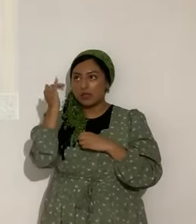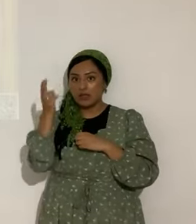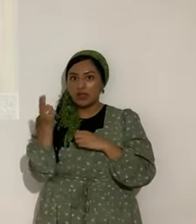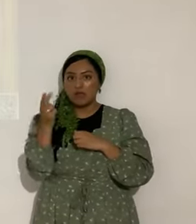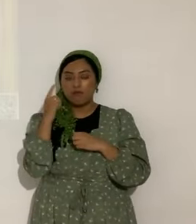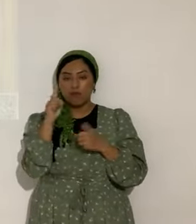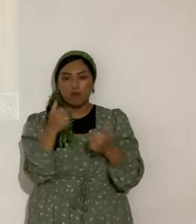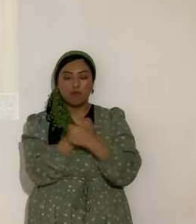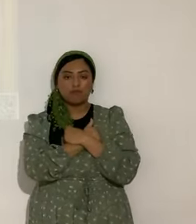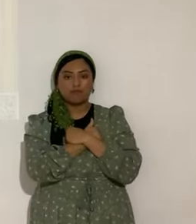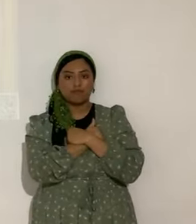amor.